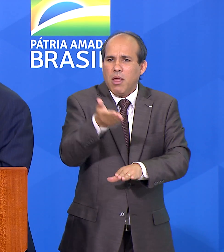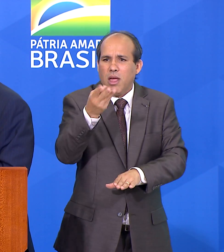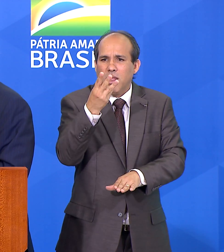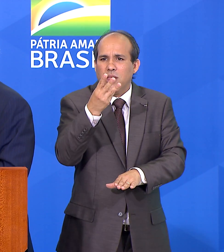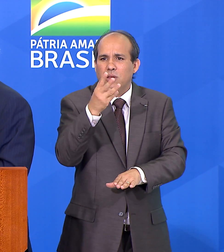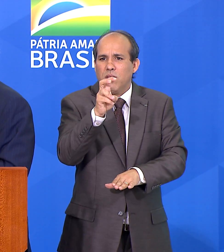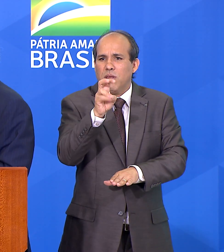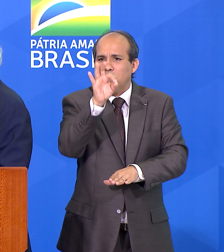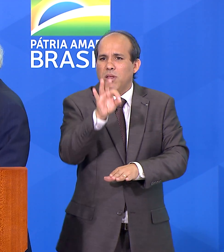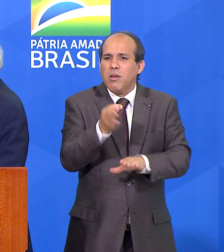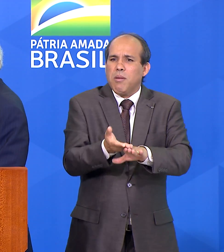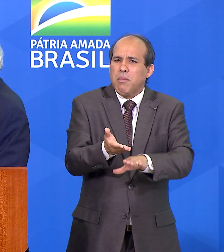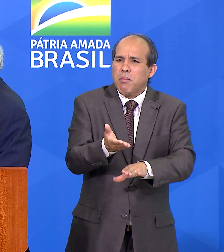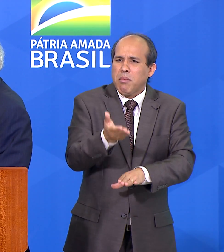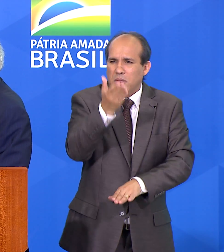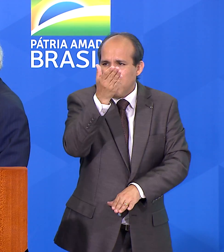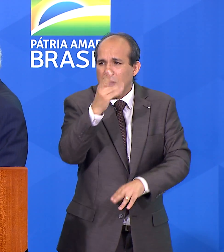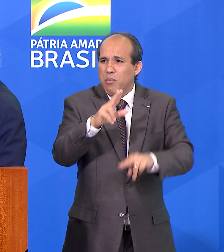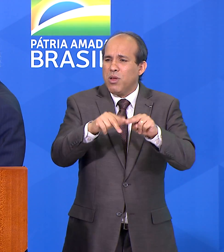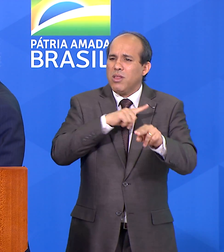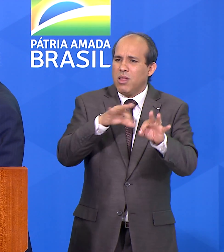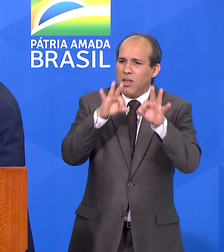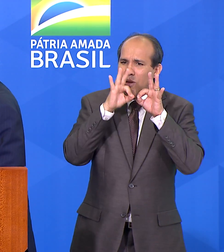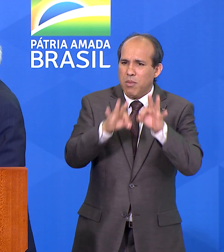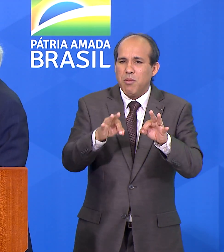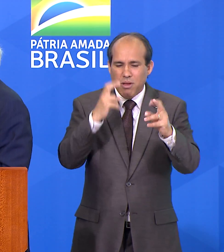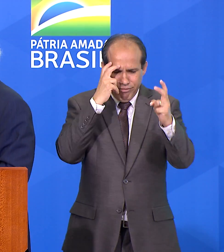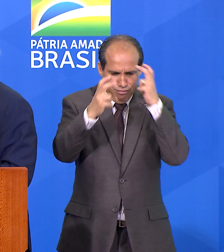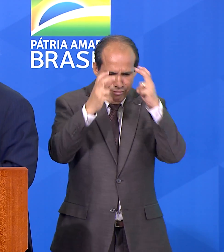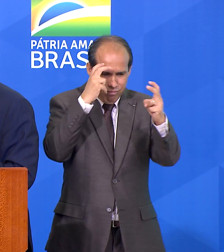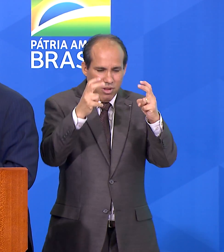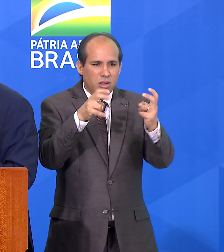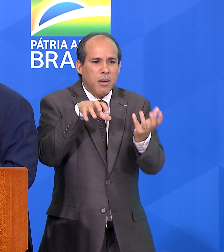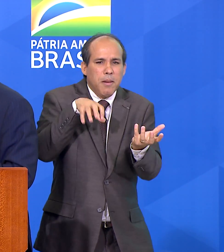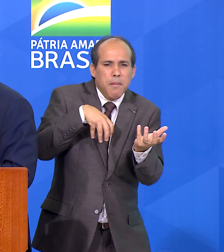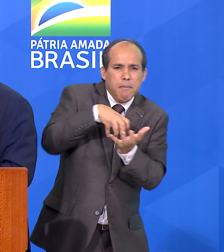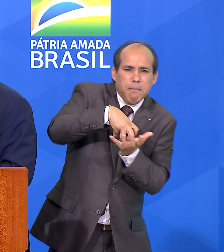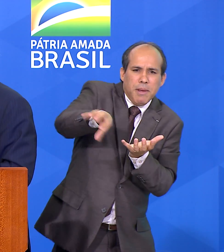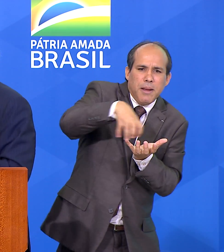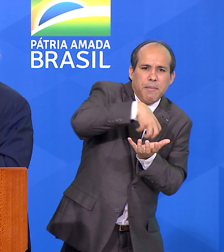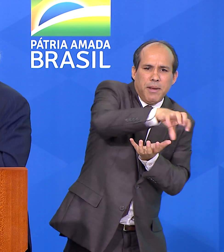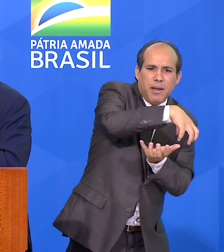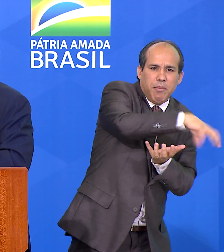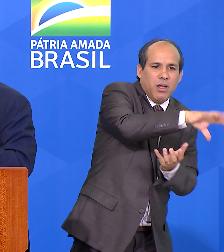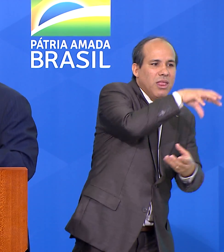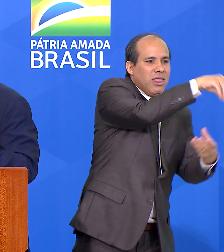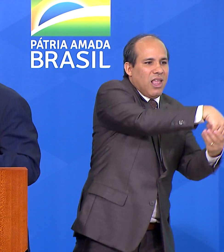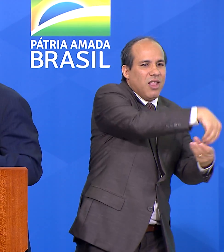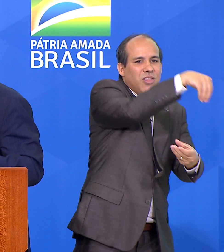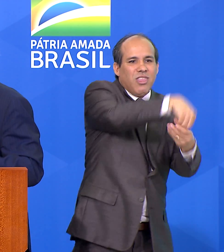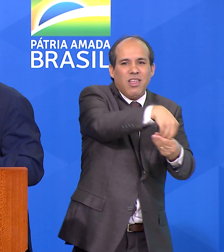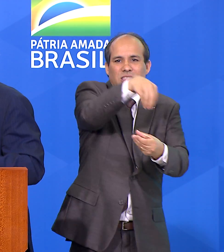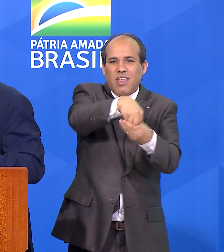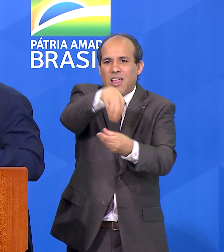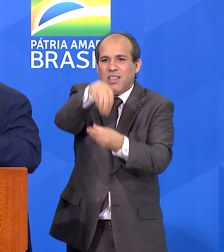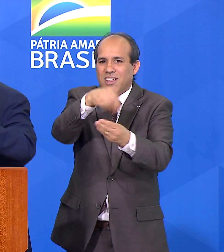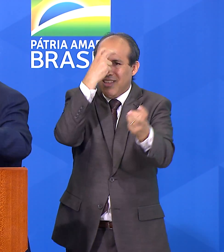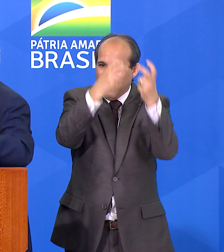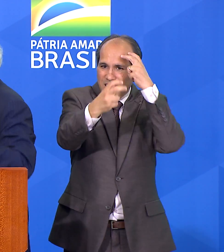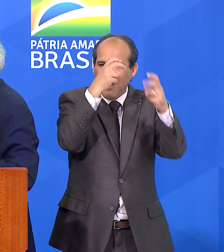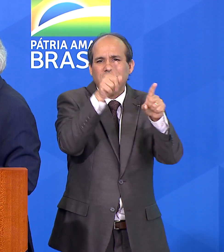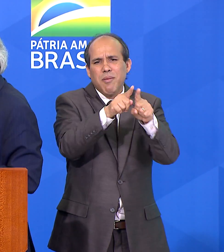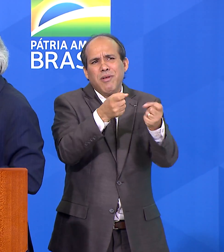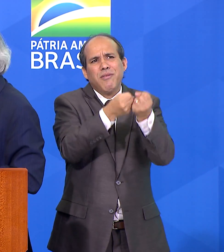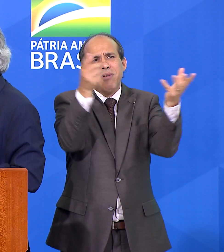5 outra vez. Porque nós temos justamente a inteligência descentralizada. São milhares de pessoas sendo consultadas.